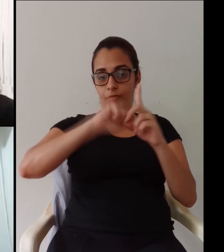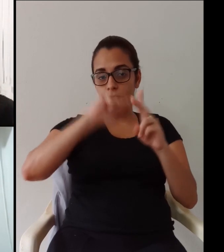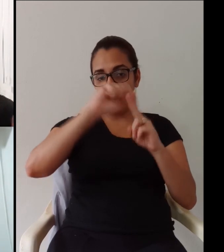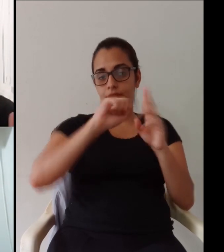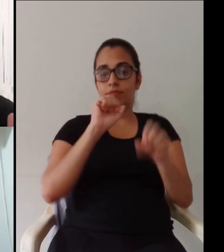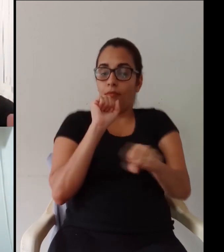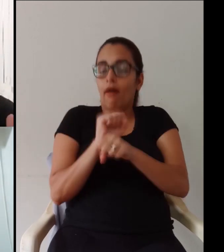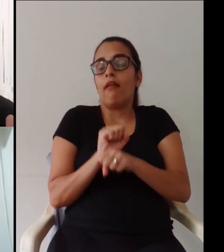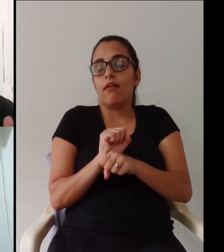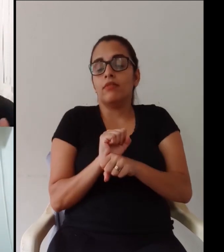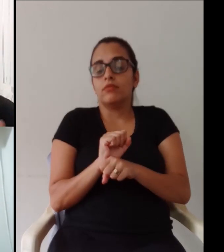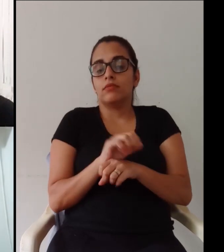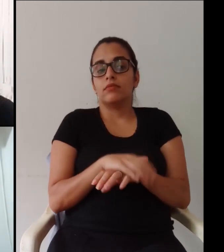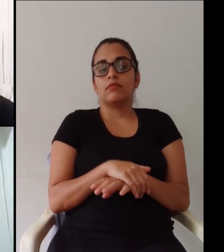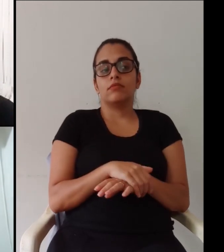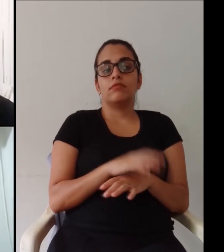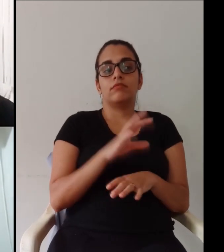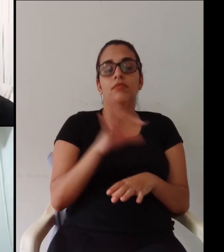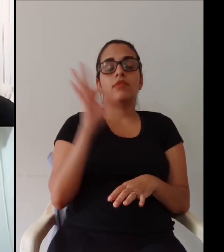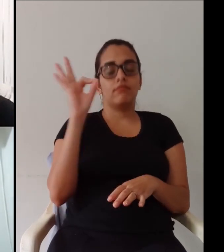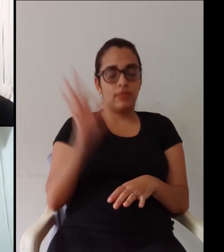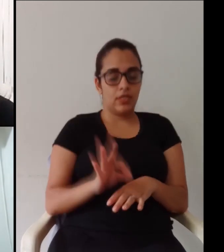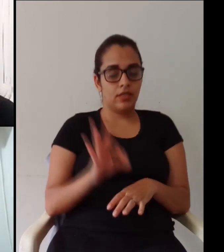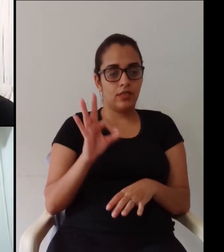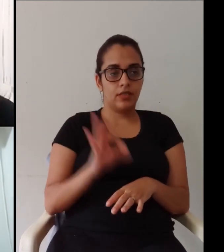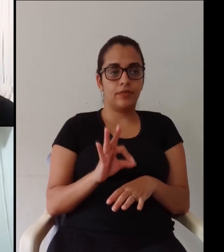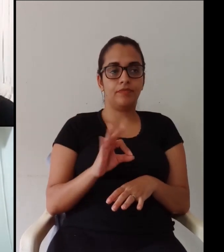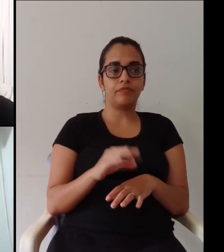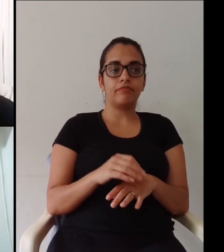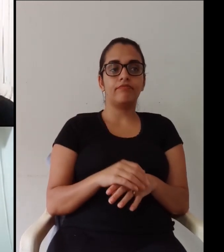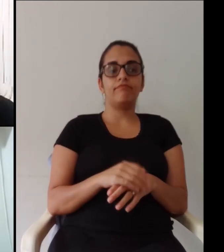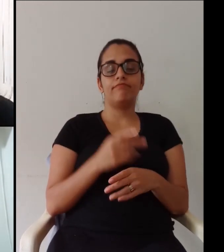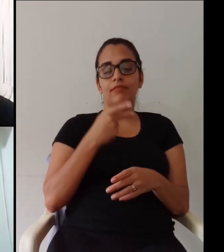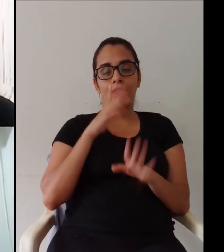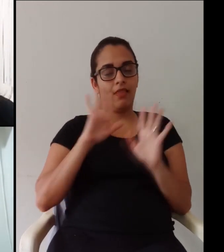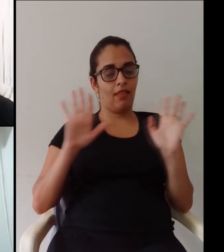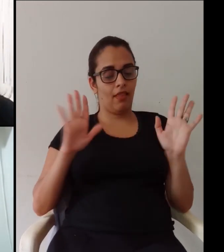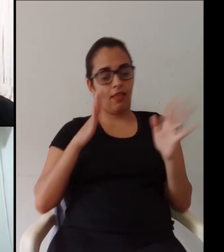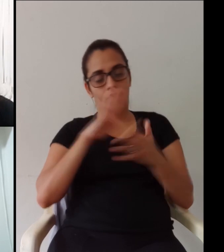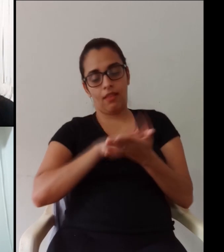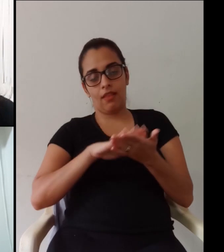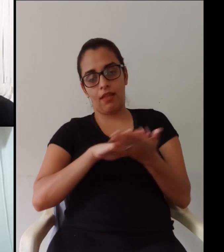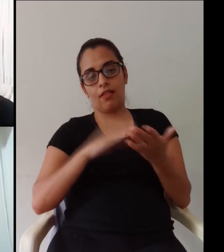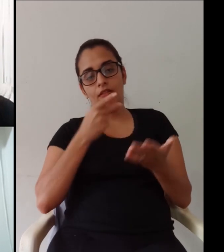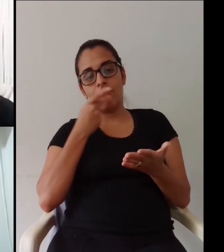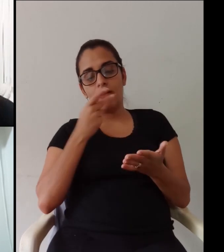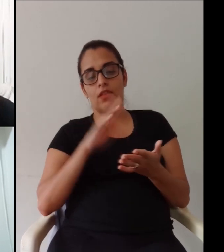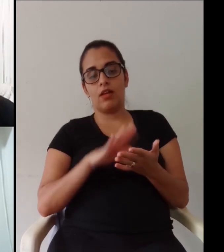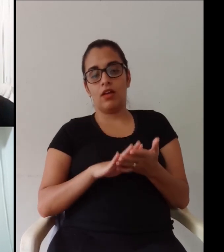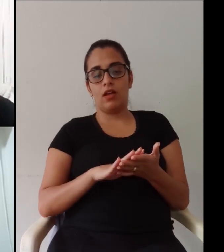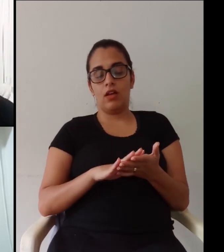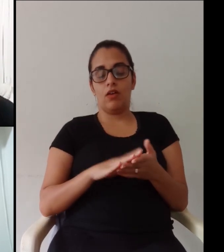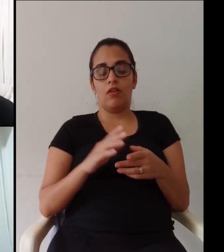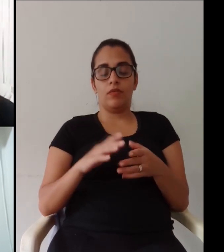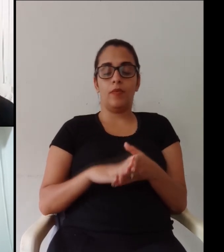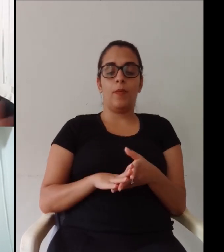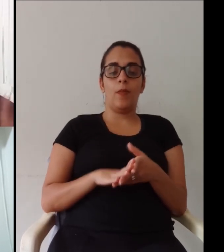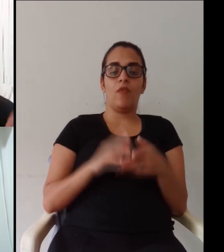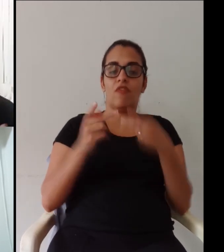conta de uma situação de emergência que a gente não sabe quanto a gente segurar não é isso Mari? Exatamente Doni exatamente